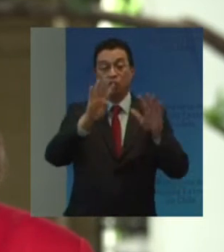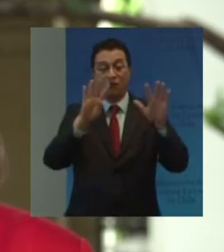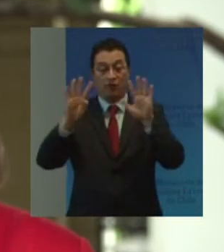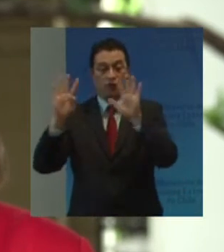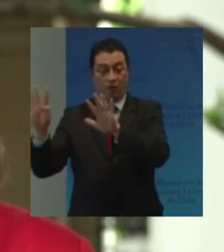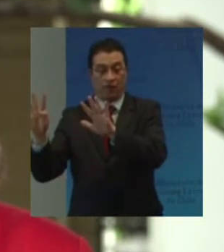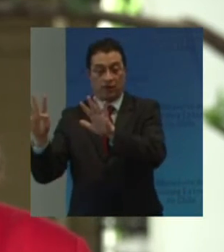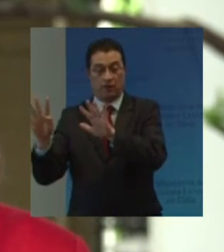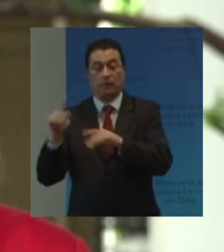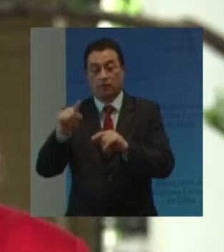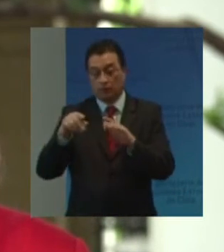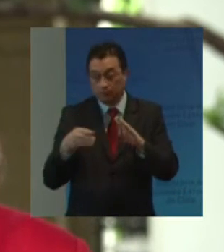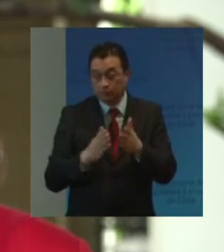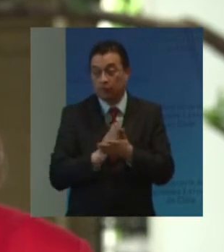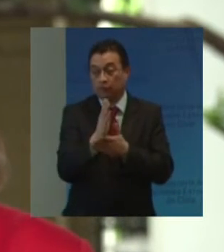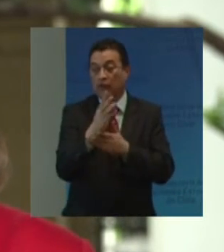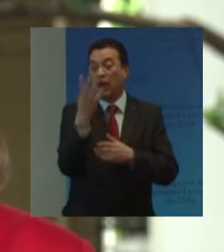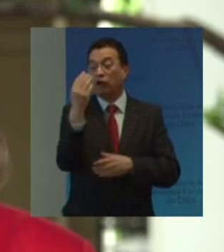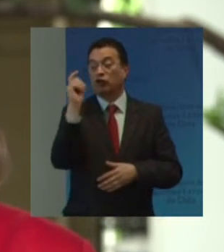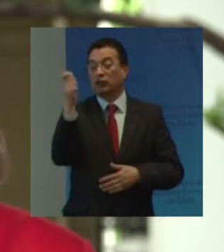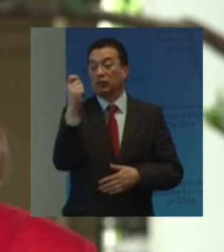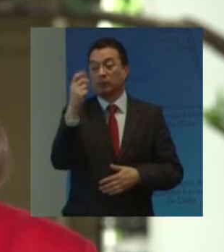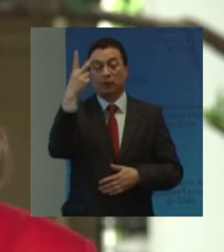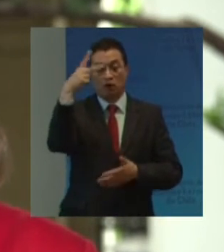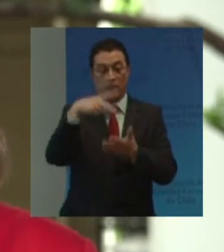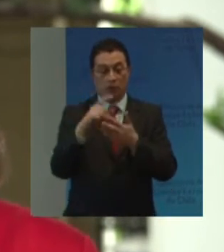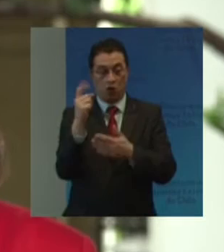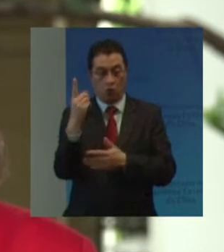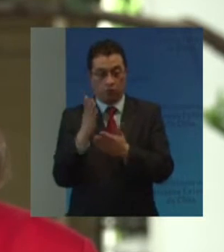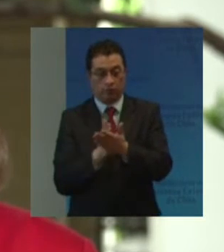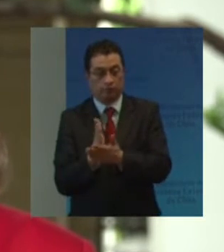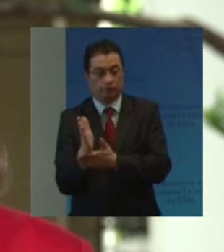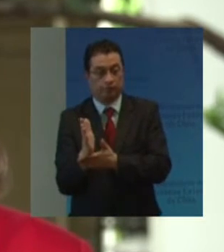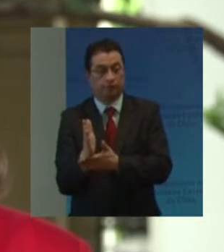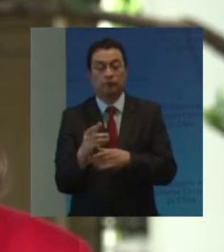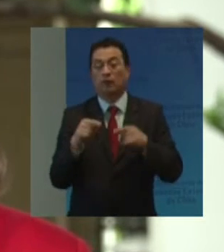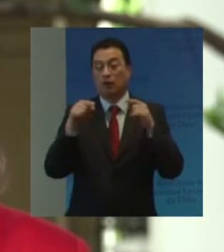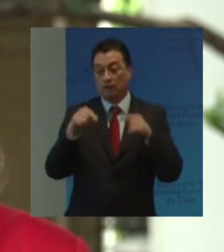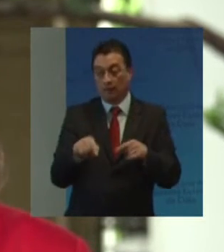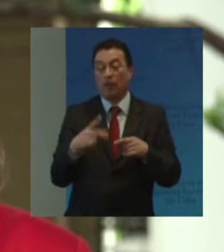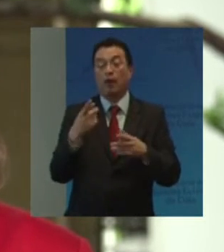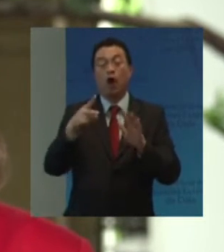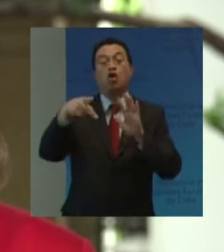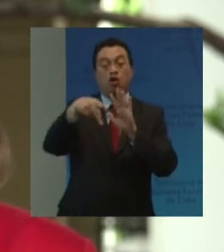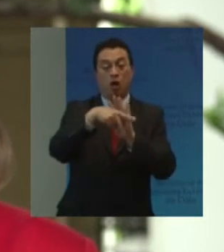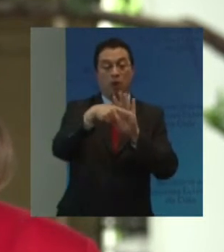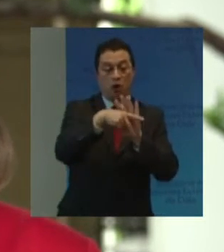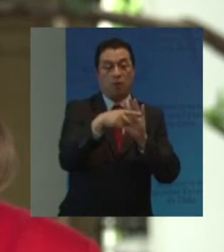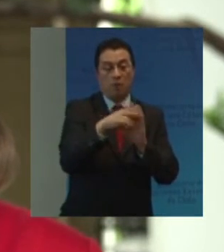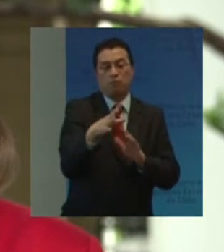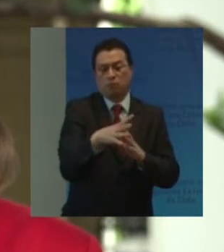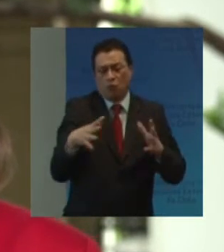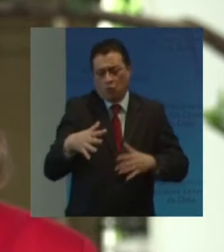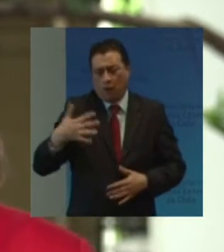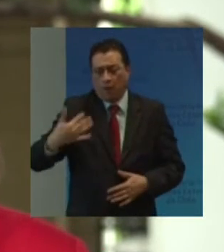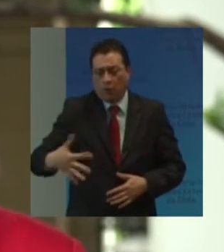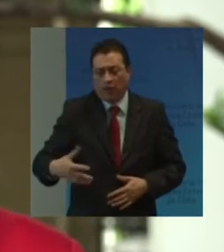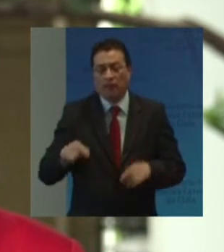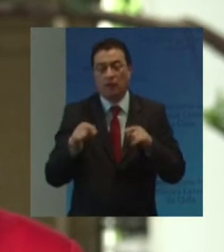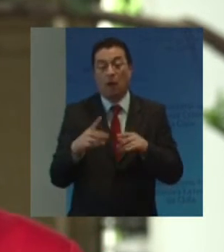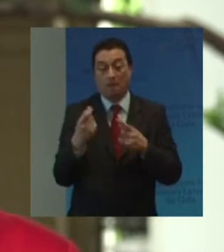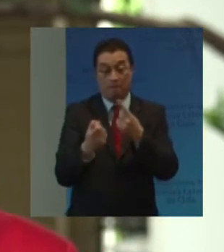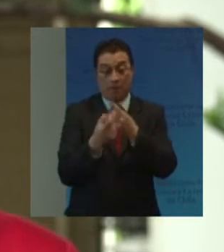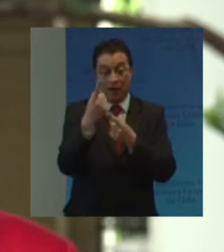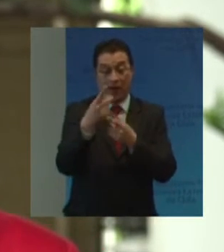Y entró en vigor El 14 de septiembre De 2001 Este es también Un marco normativo De gran trascendencia Pues fue la